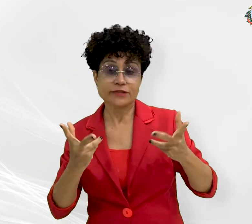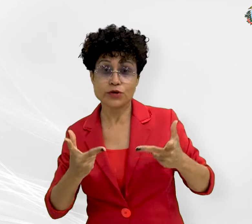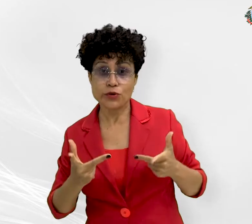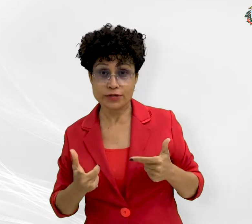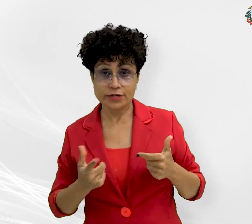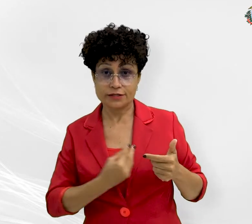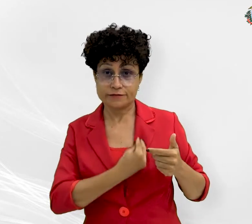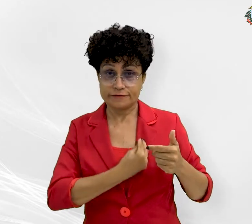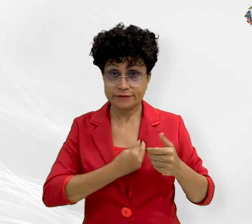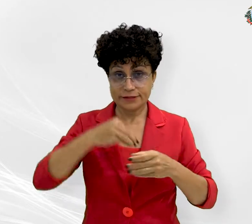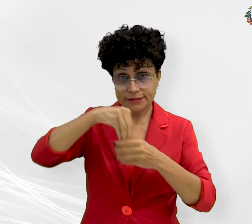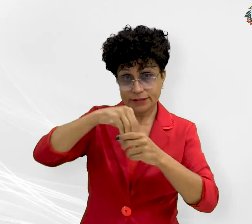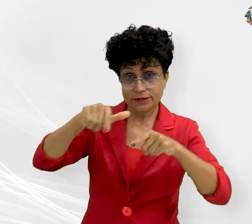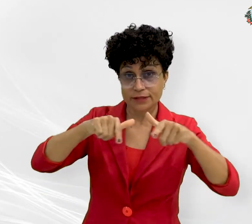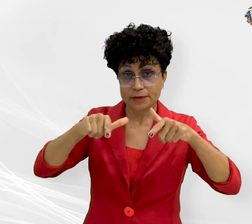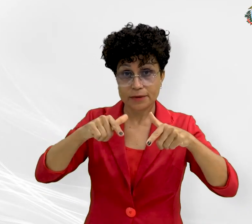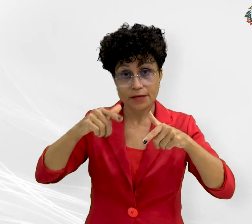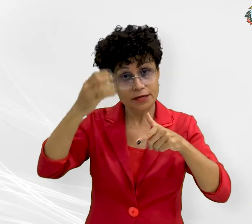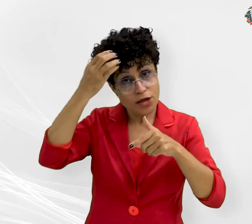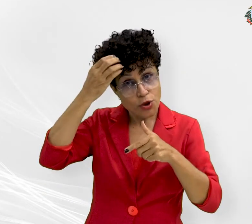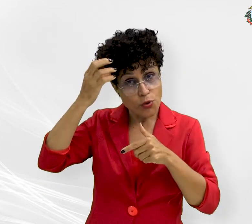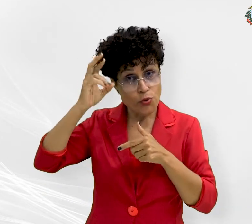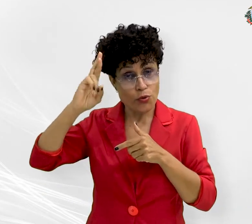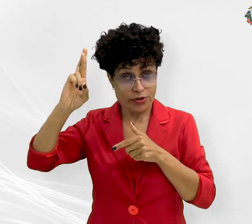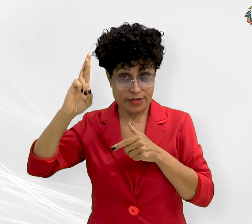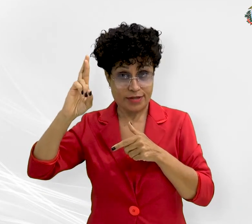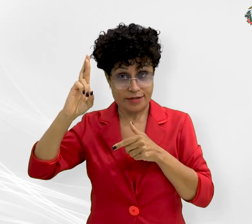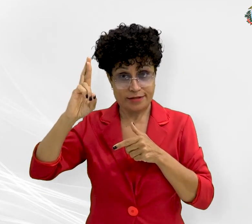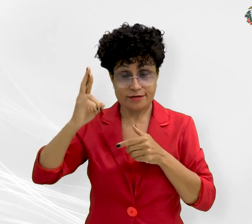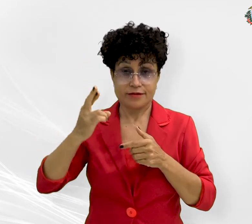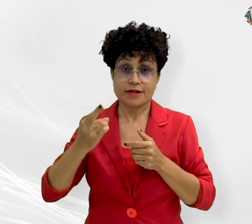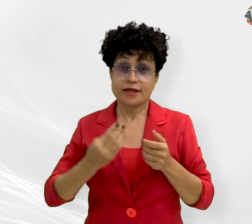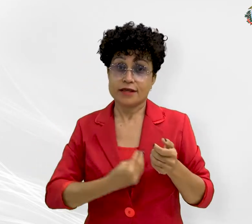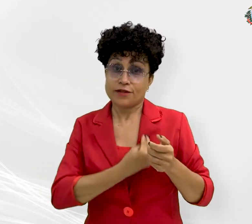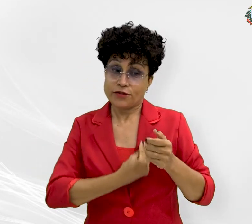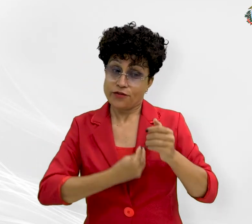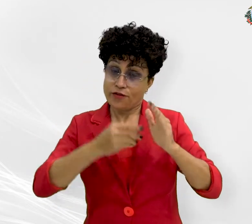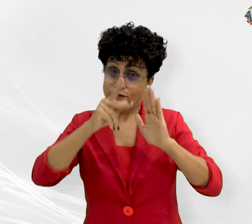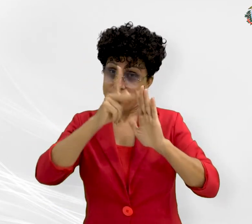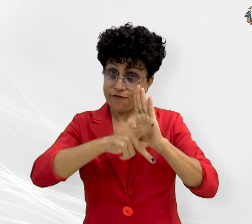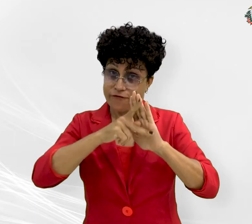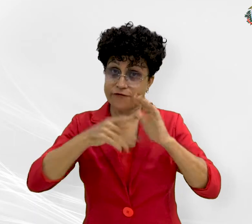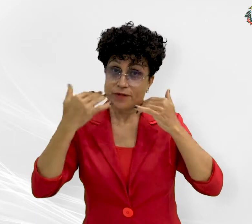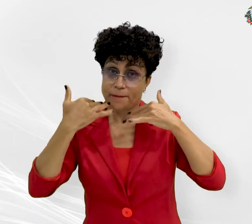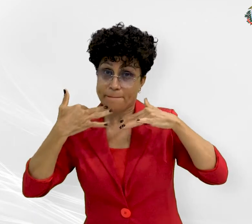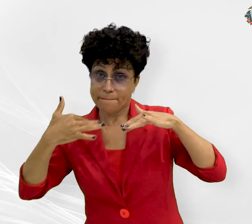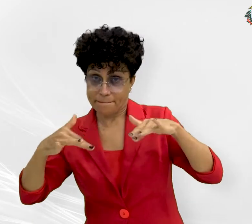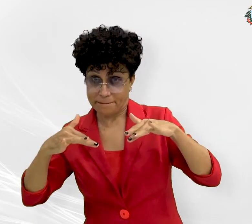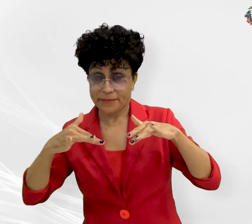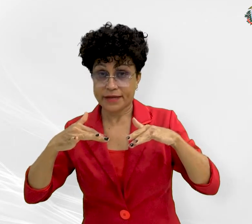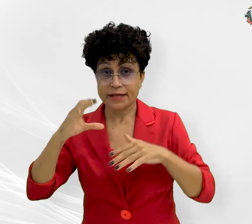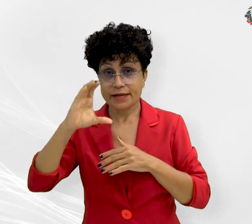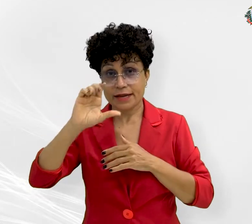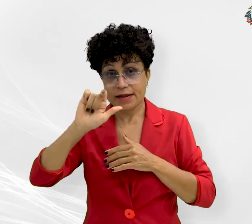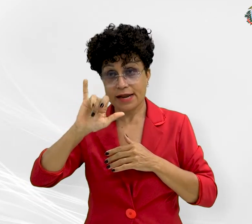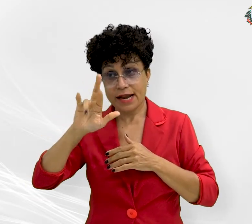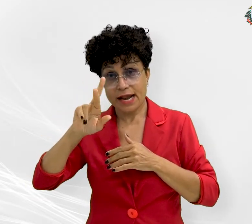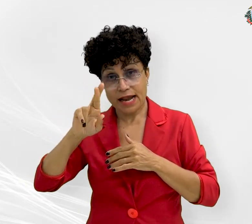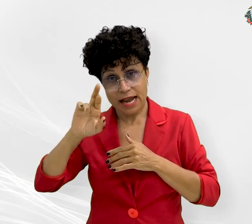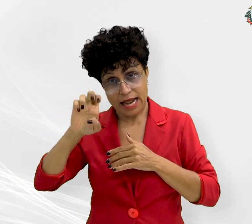de vida no trabalho, conforme a Coordenadora do Vida Plena e Promotora de Justiça Auxiliar da Procuradoria-Geral de Justiça, Clare